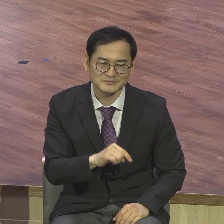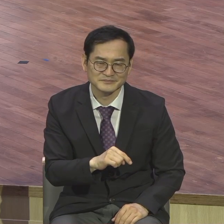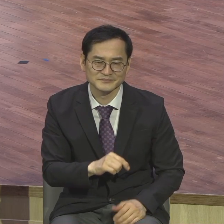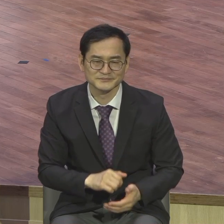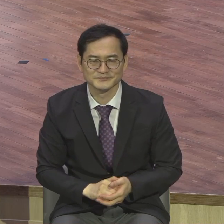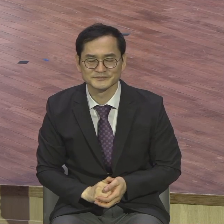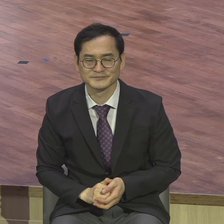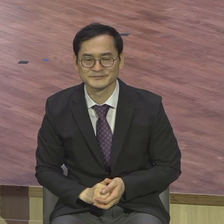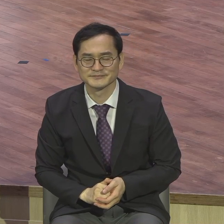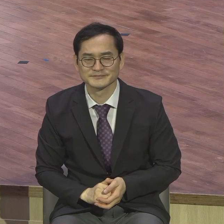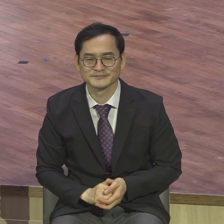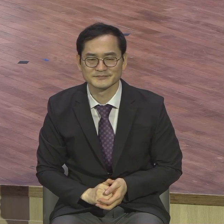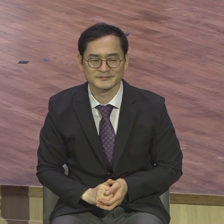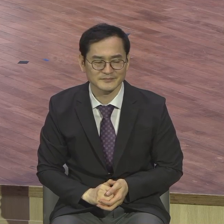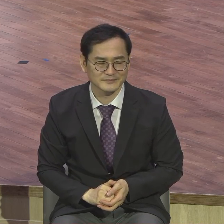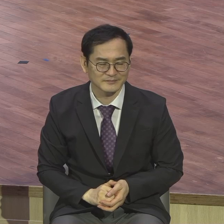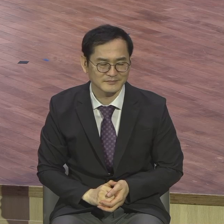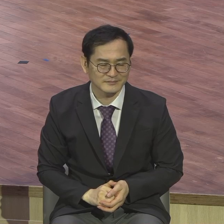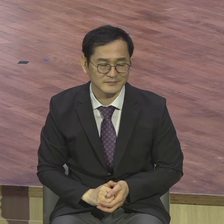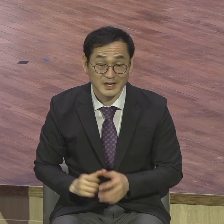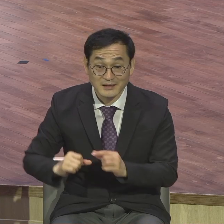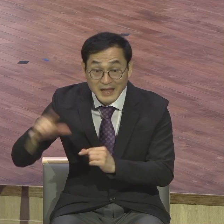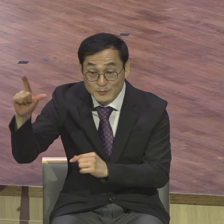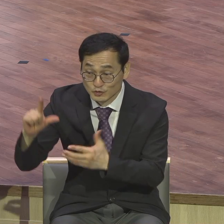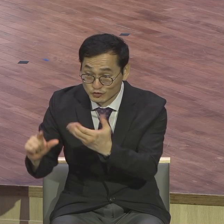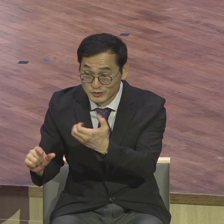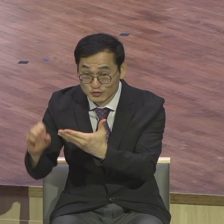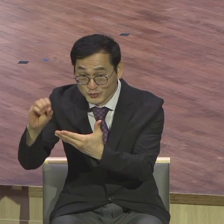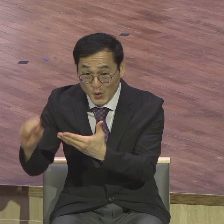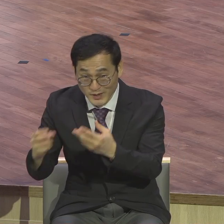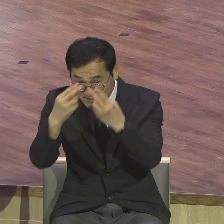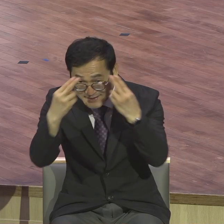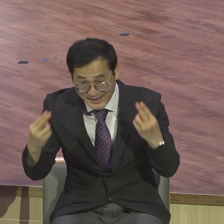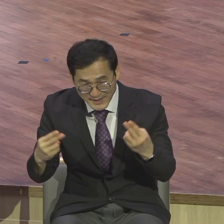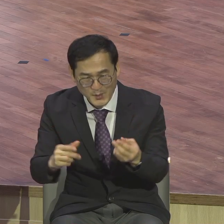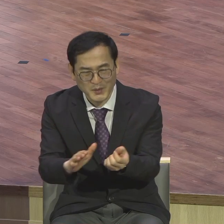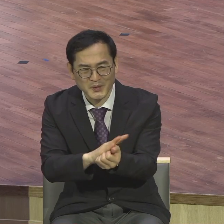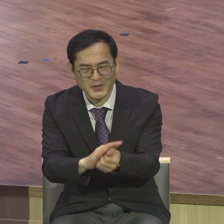99%는 거의 대강합니다. 무슨 염을 배웁니까?